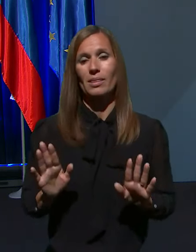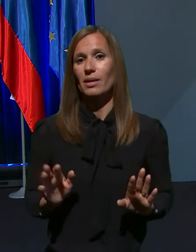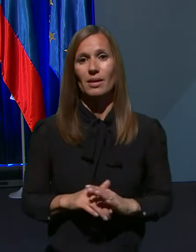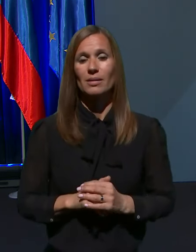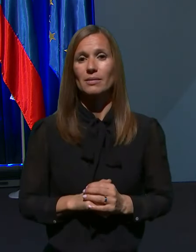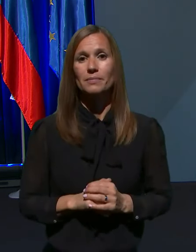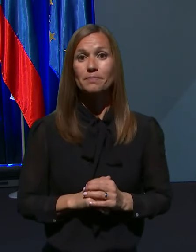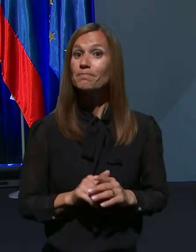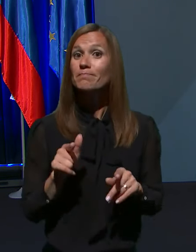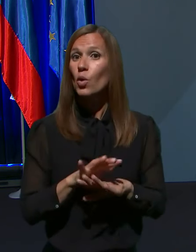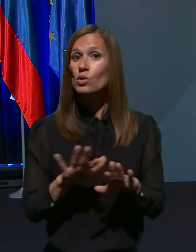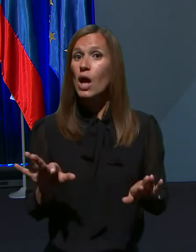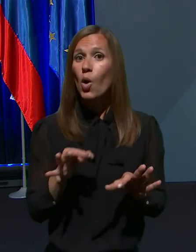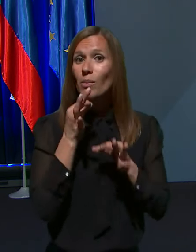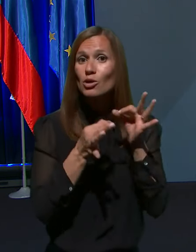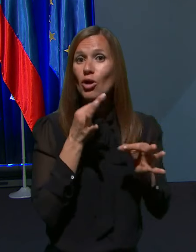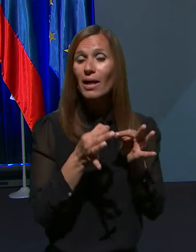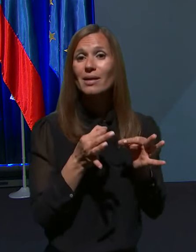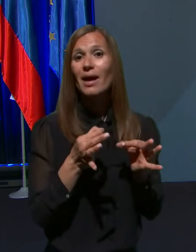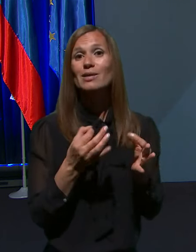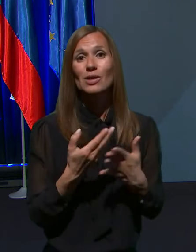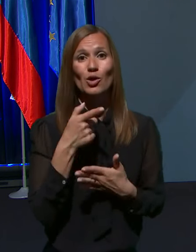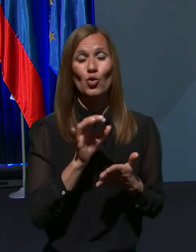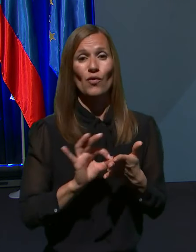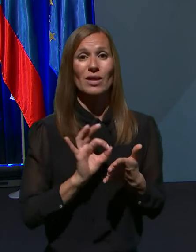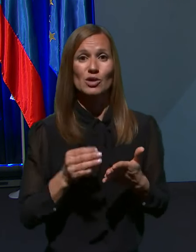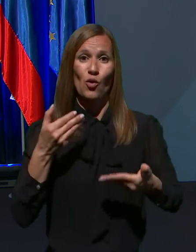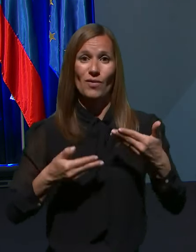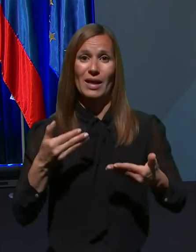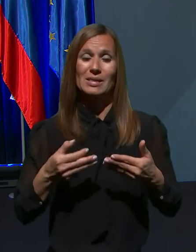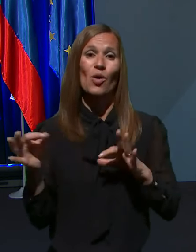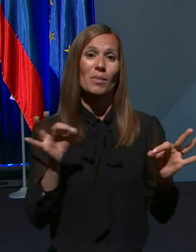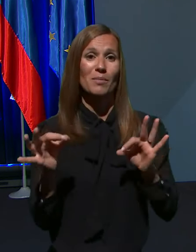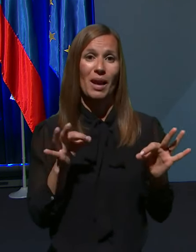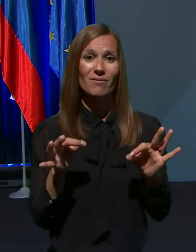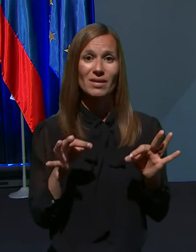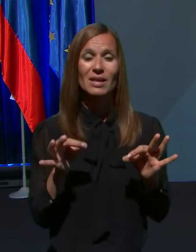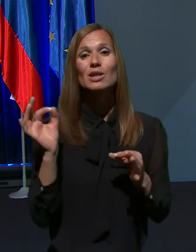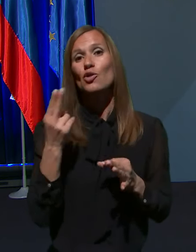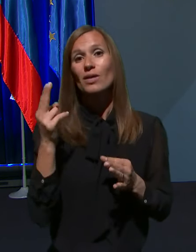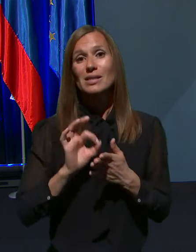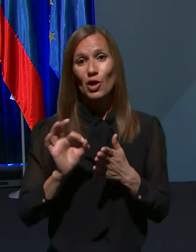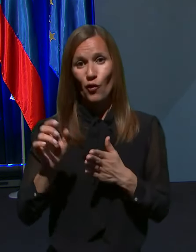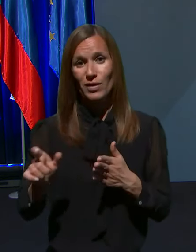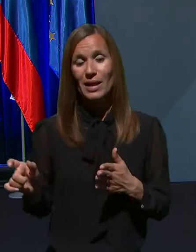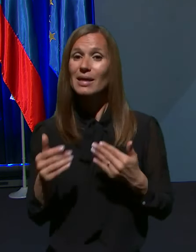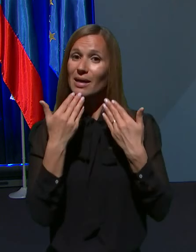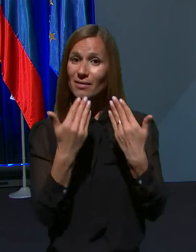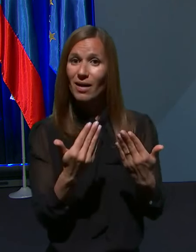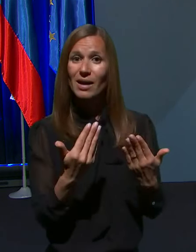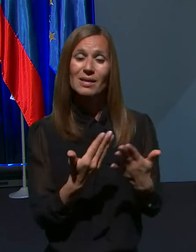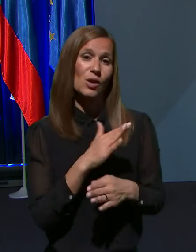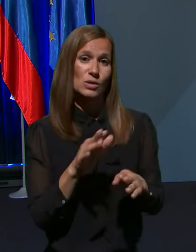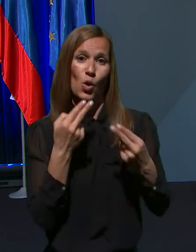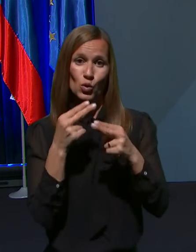To so vsa vprašanja, ki so nam jih za to novinarsko konferenco pripravili slovenski novinari. Zahvaljujem se vam za vse